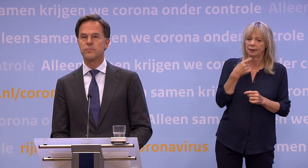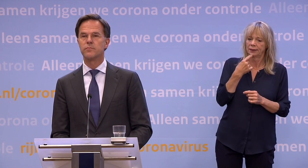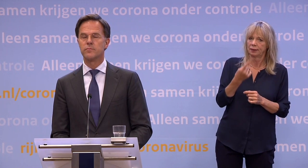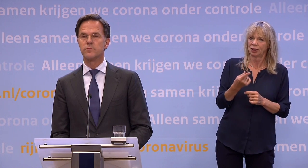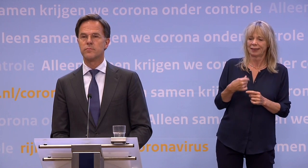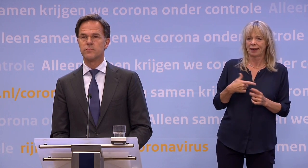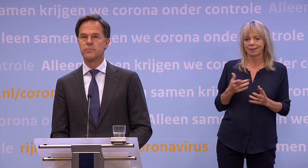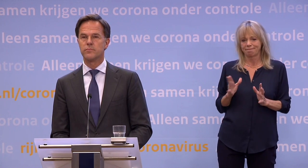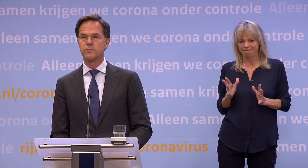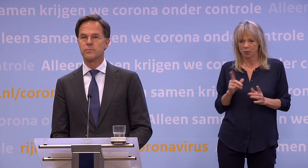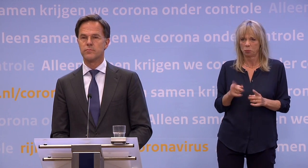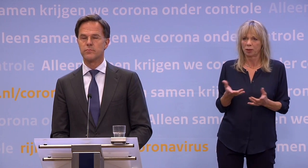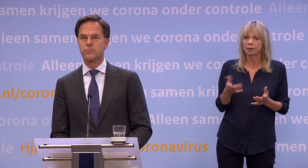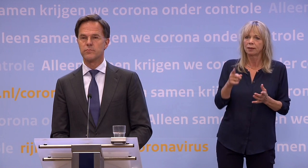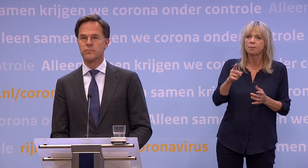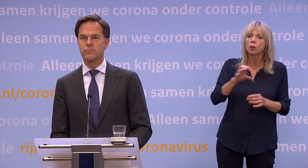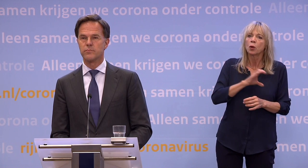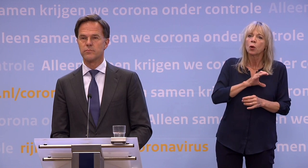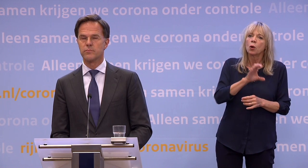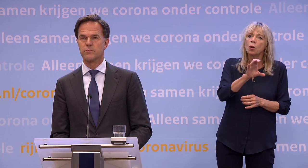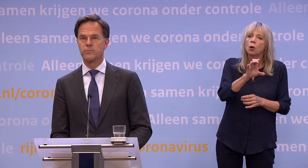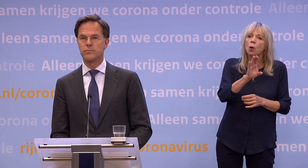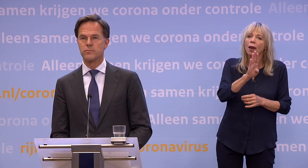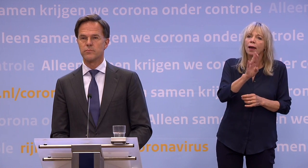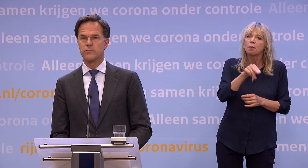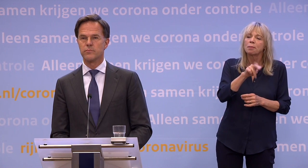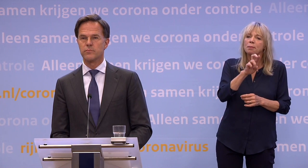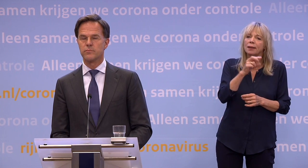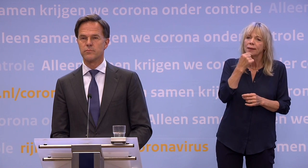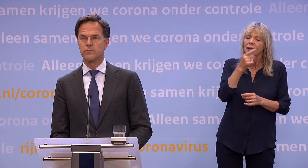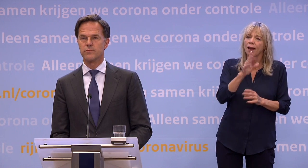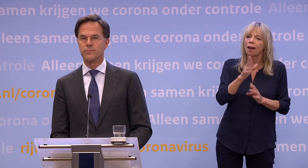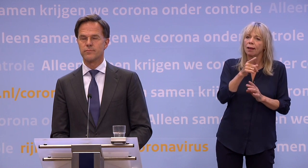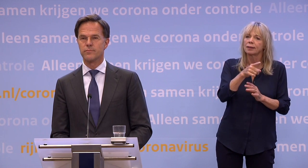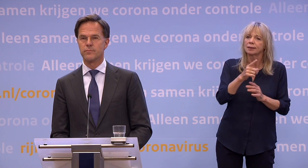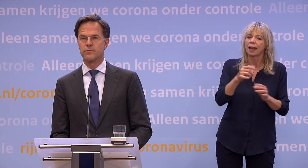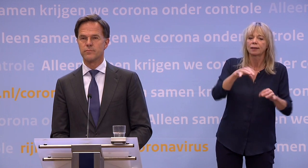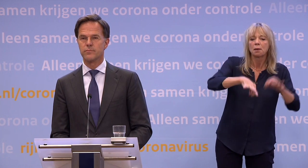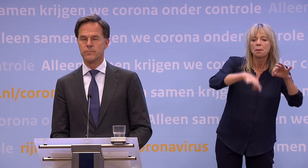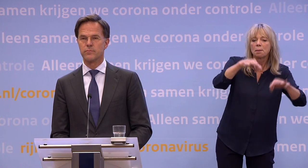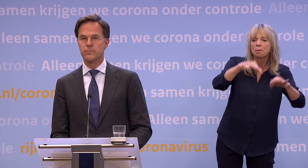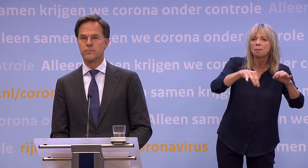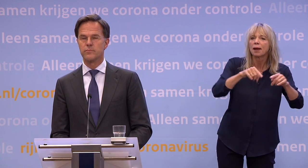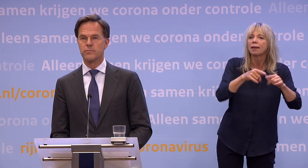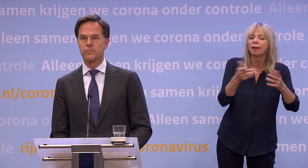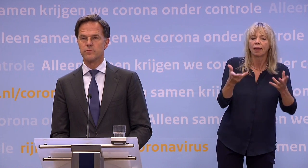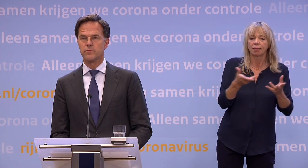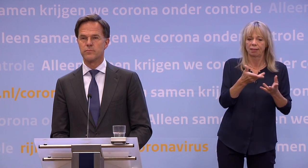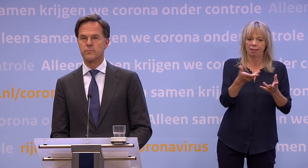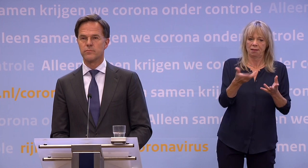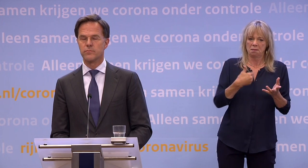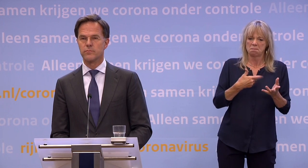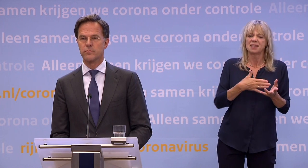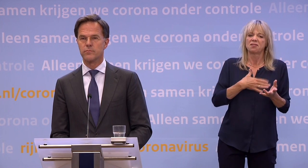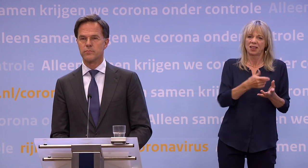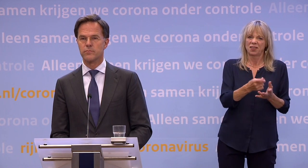Een collega van BNR haalde al de peiling aan... ...en het verband tussen de anderhalve meter loslaten en het belang